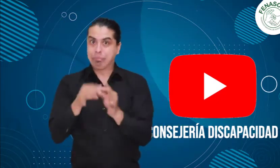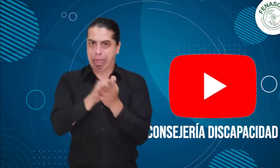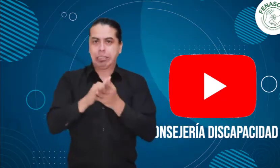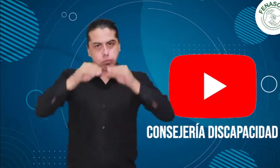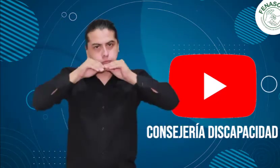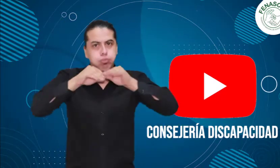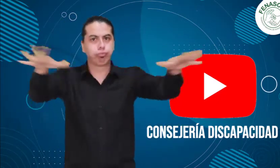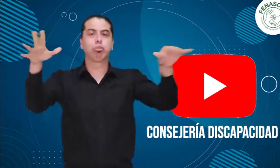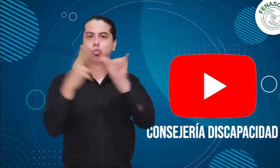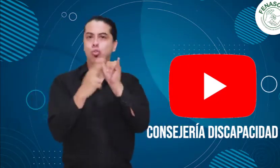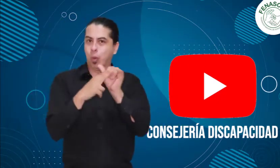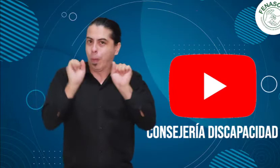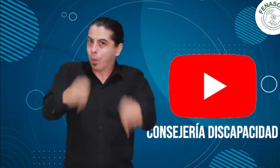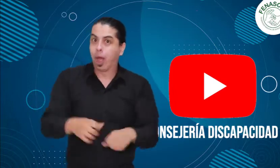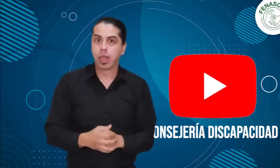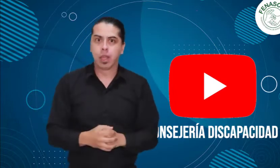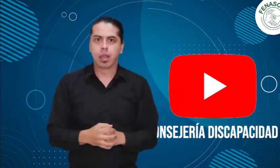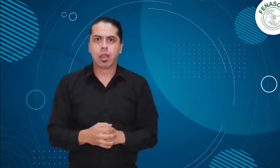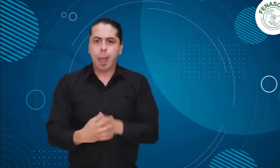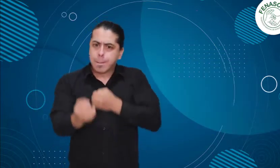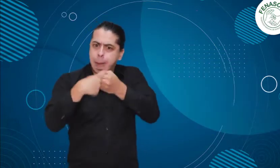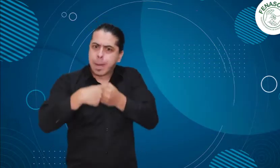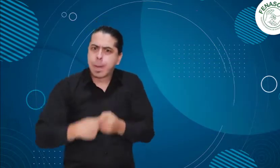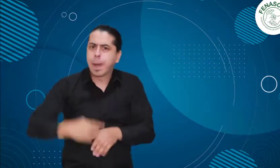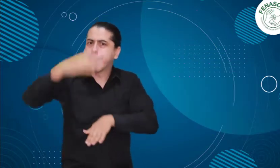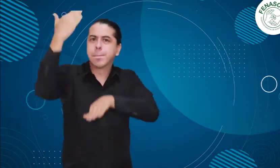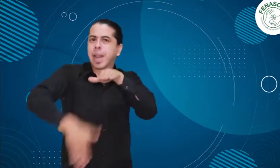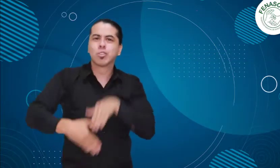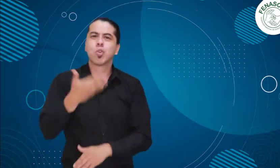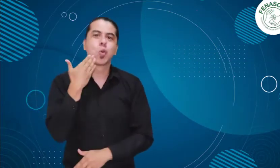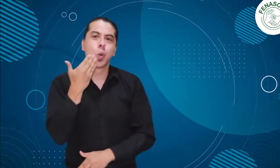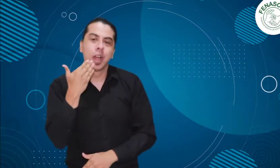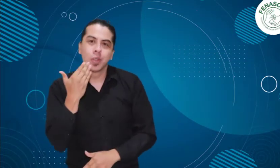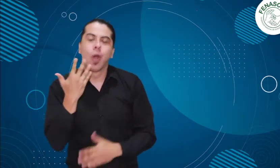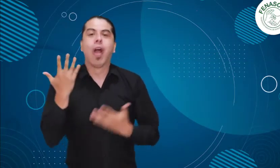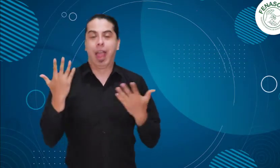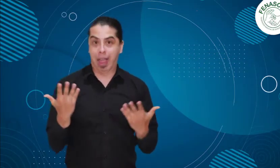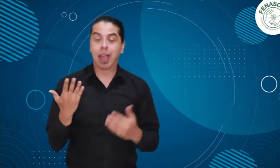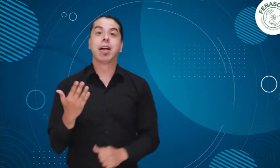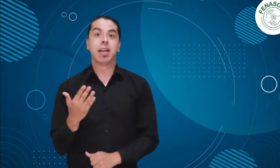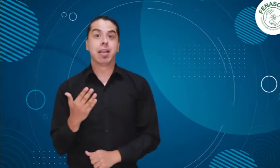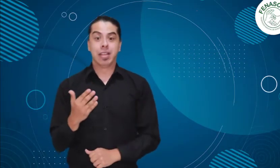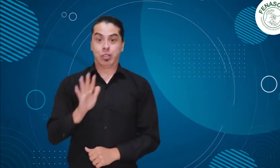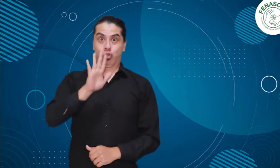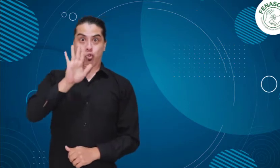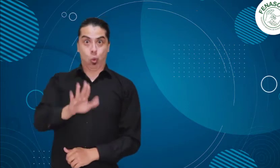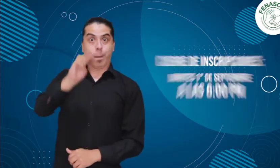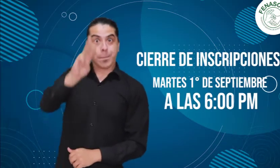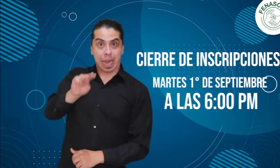Tienes plazo de inscribirte hasta el martes 1 de septiembre a las 6 p.m.